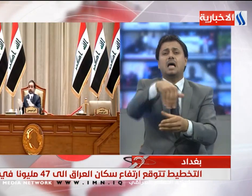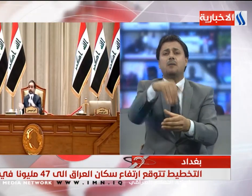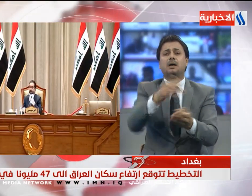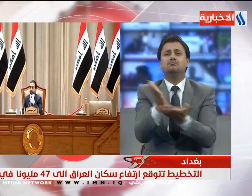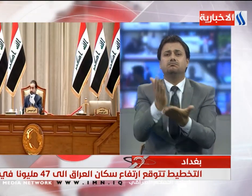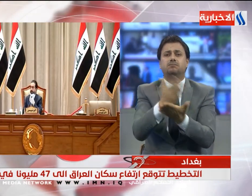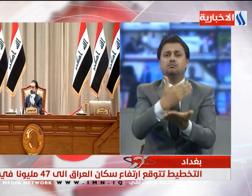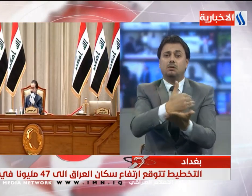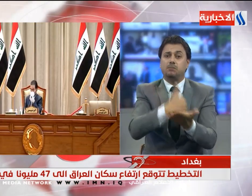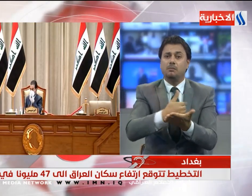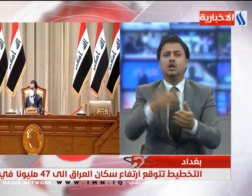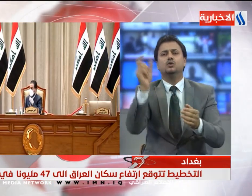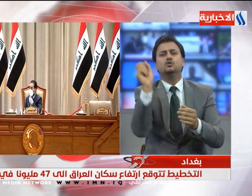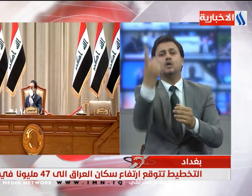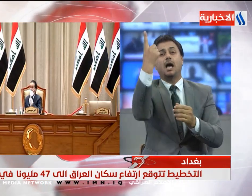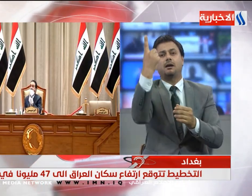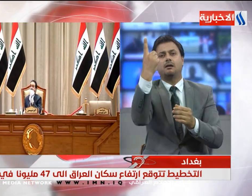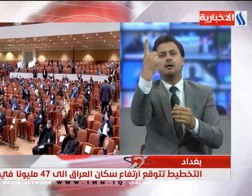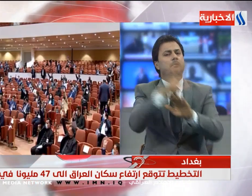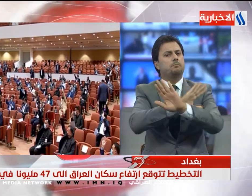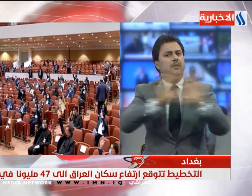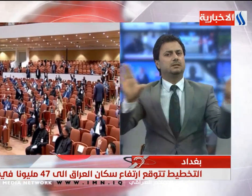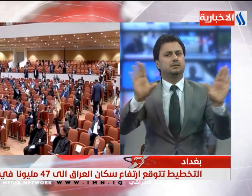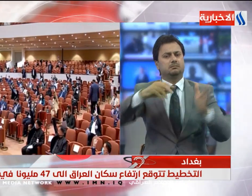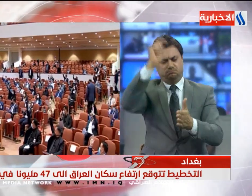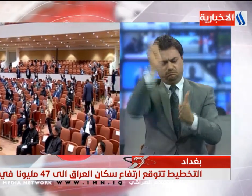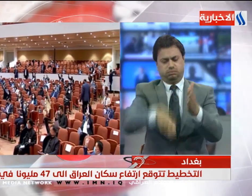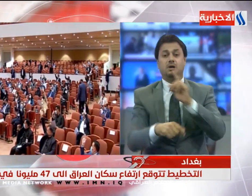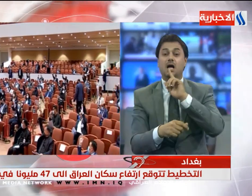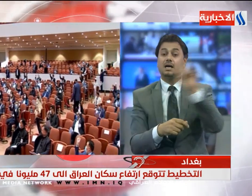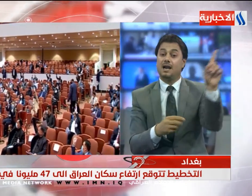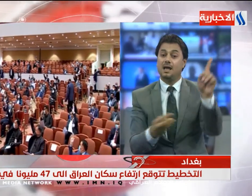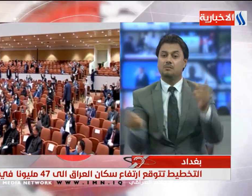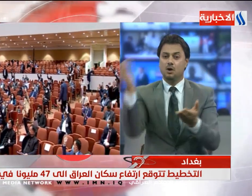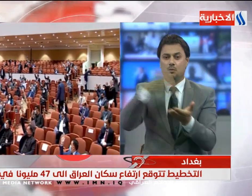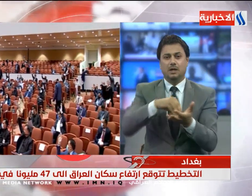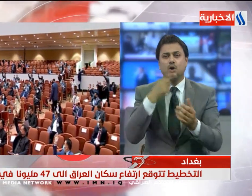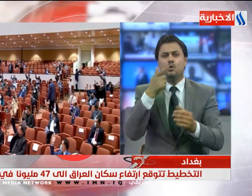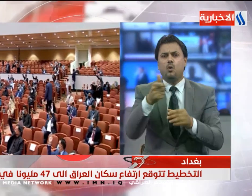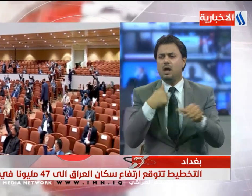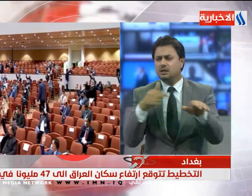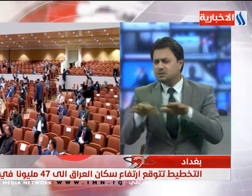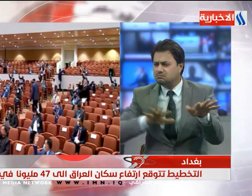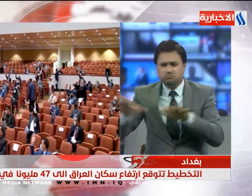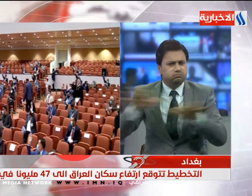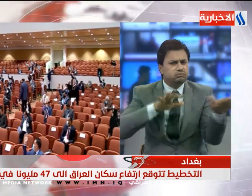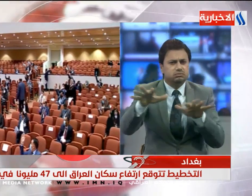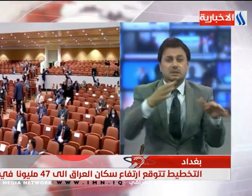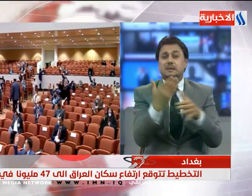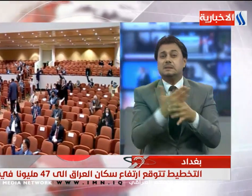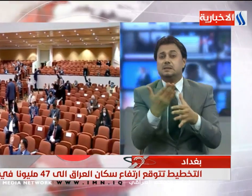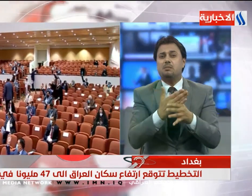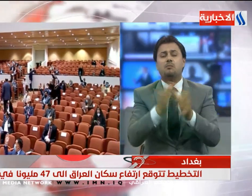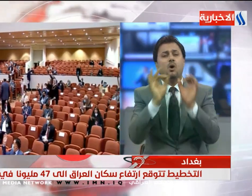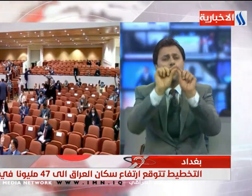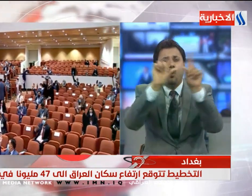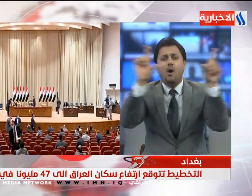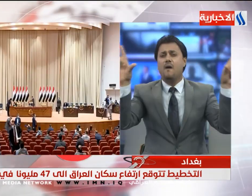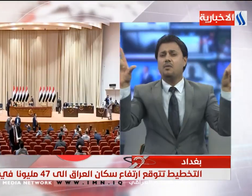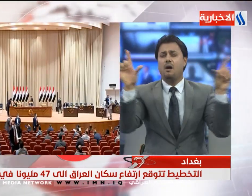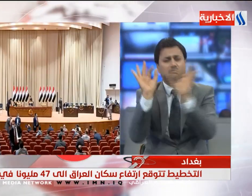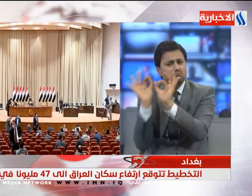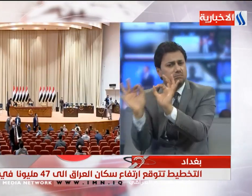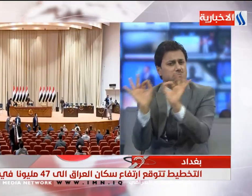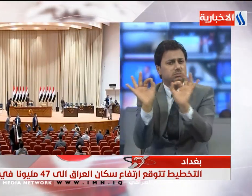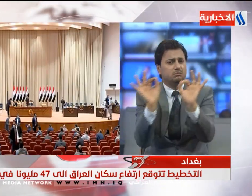يحتاج إلى شهر واحد فقط ليكون جاهزا لفتن إلى وجود تحركات لإيجاد آلية واضحة ومحددة